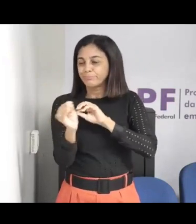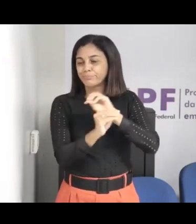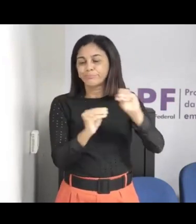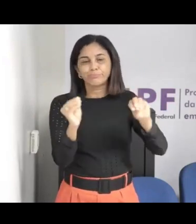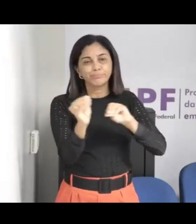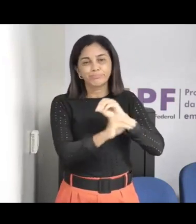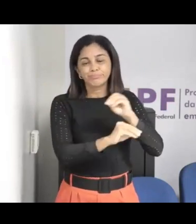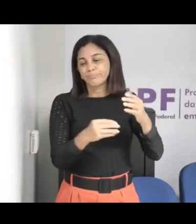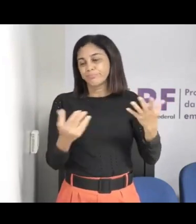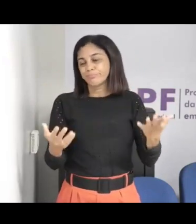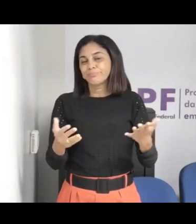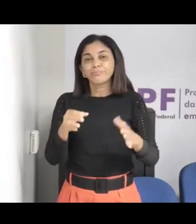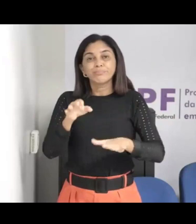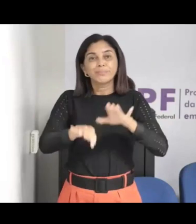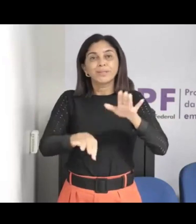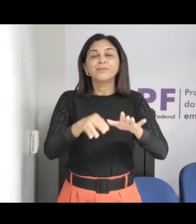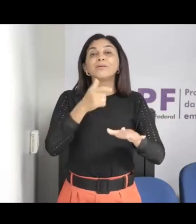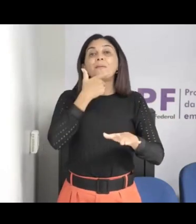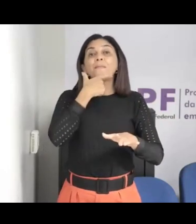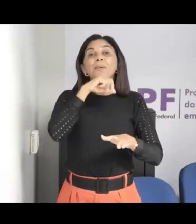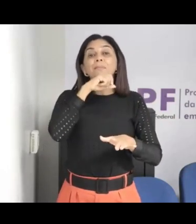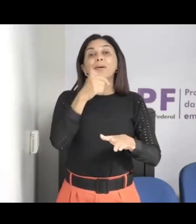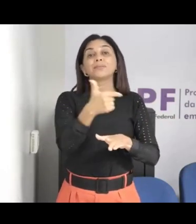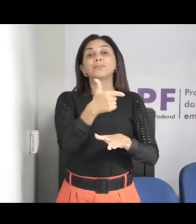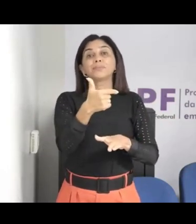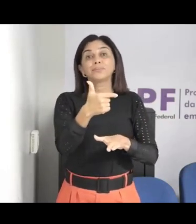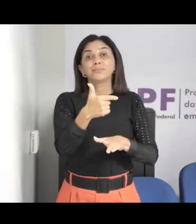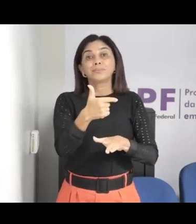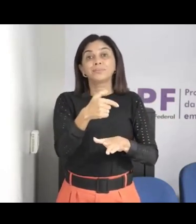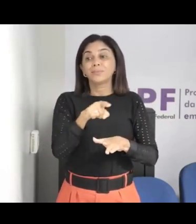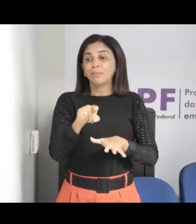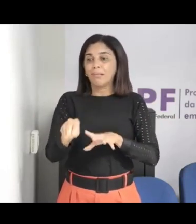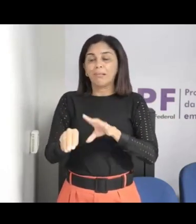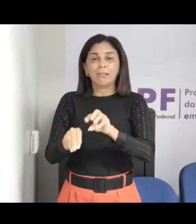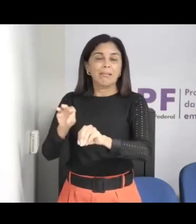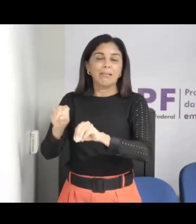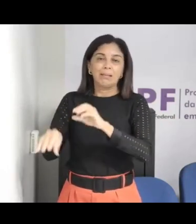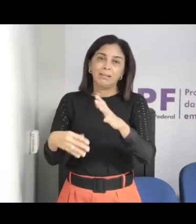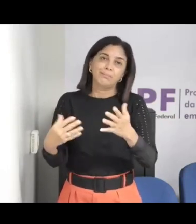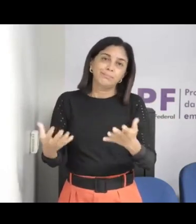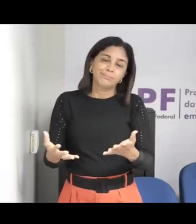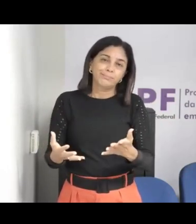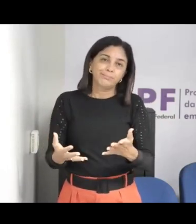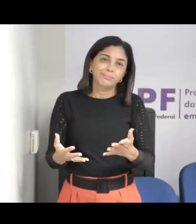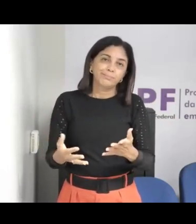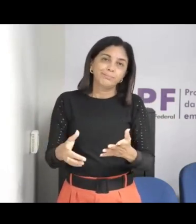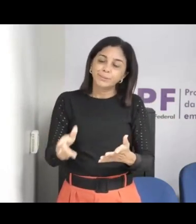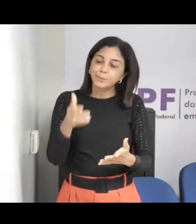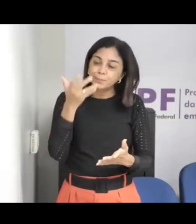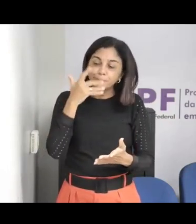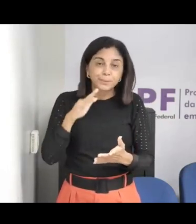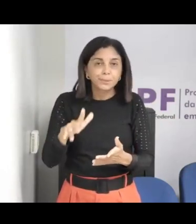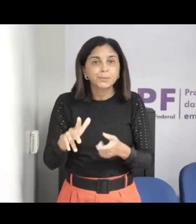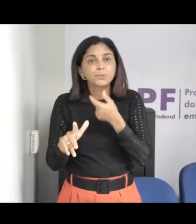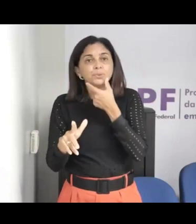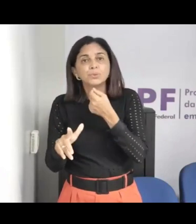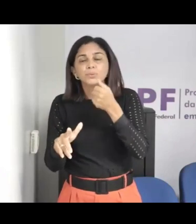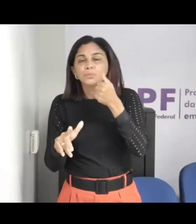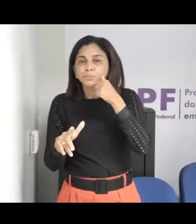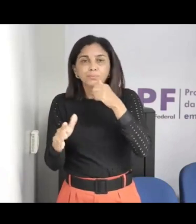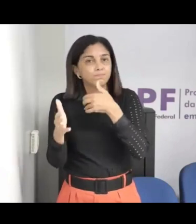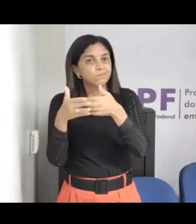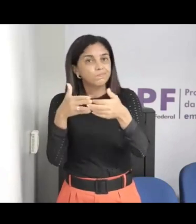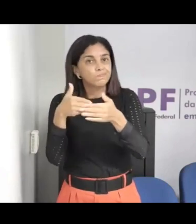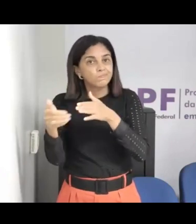mesma forma, então tem que se trabalhar com ambos, com o menininho e com a menina, né, o adolescente e o adolescente, então esse é um trabalho muito